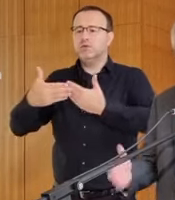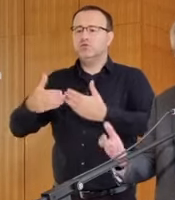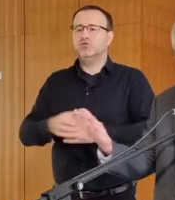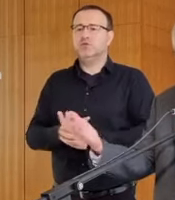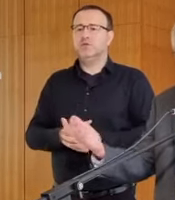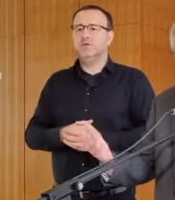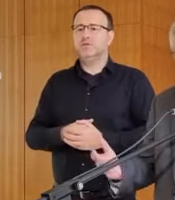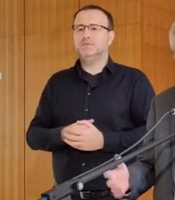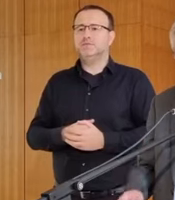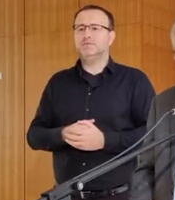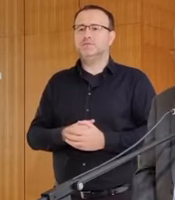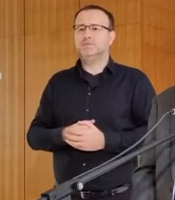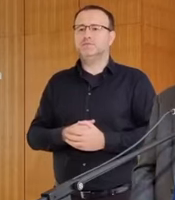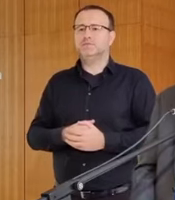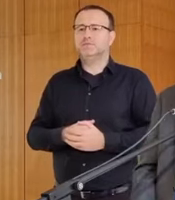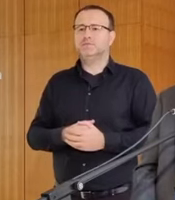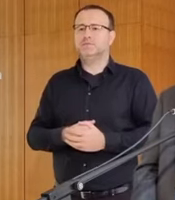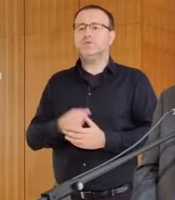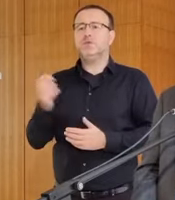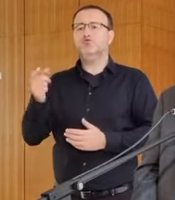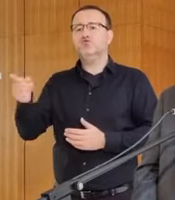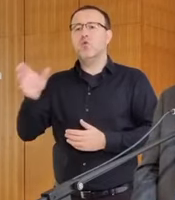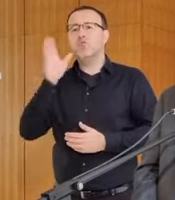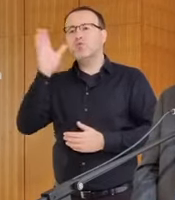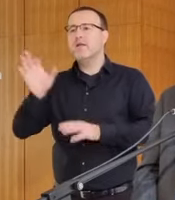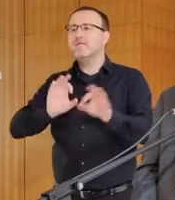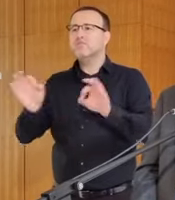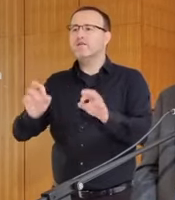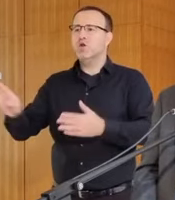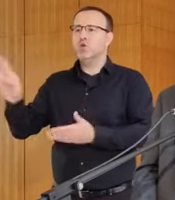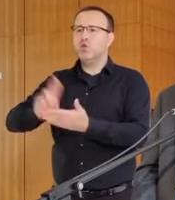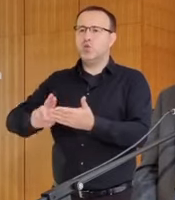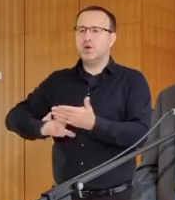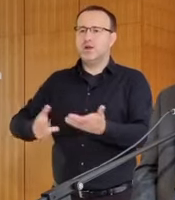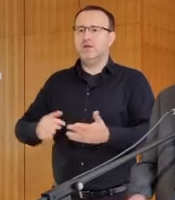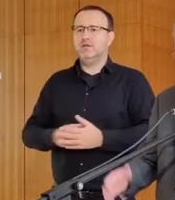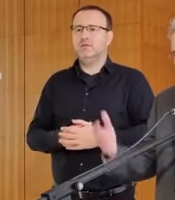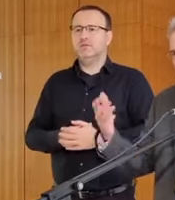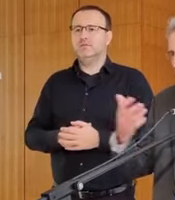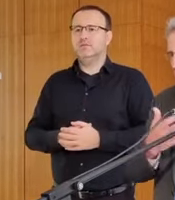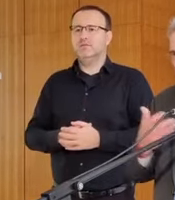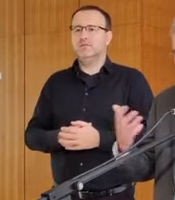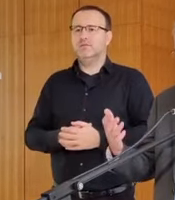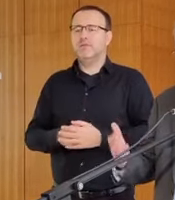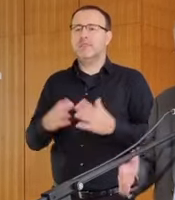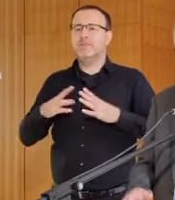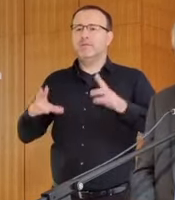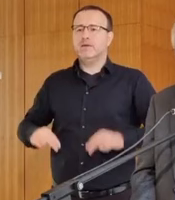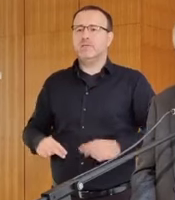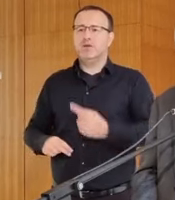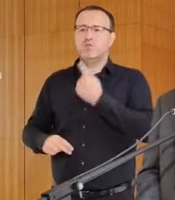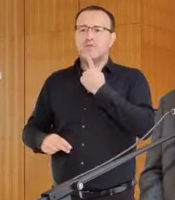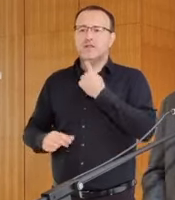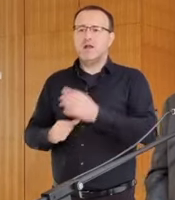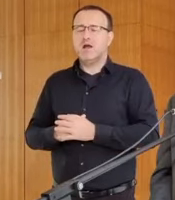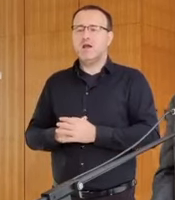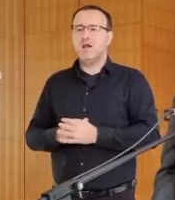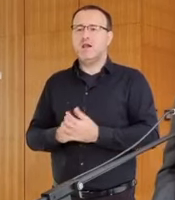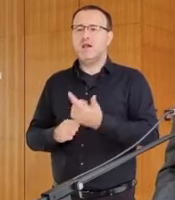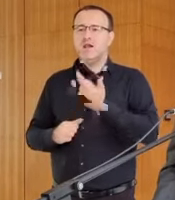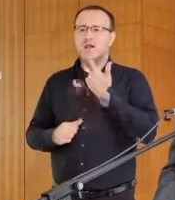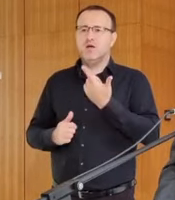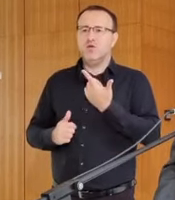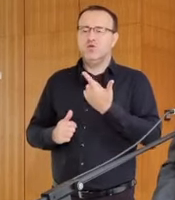bližšie k tomu, čo si budú vyvlávovať na úradu. Čiže, no, pán Kremie hovoril ako o vládnej